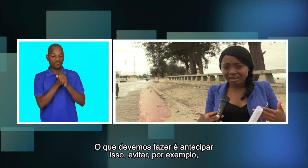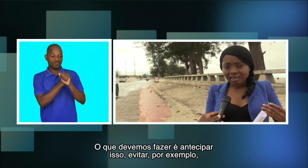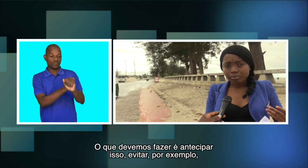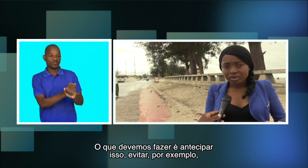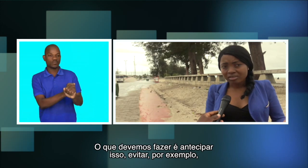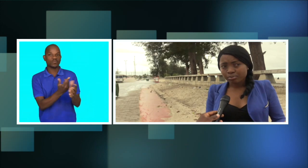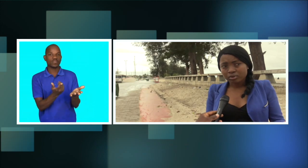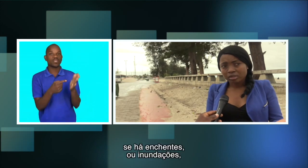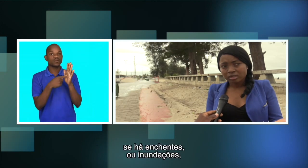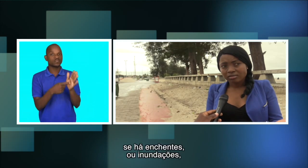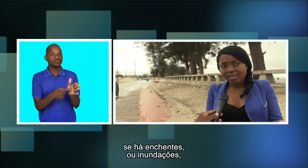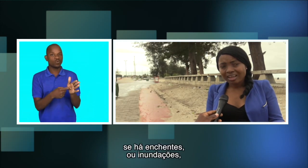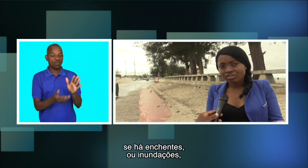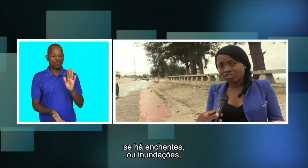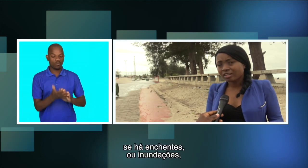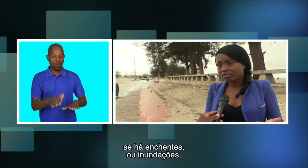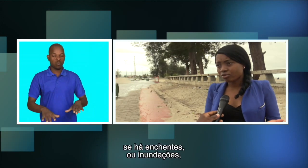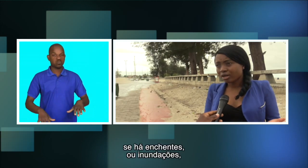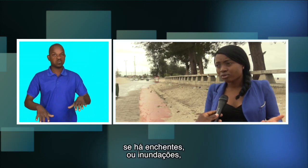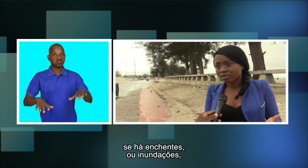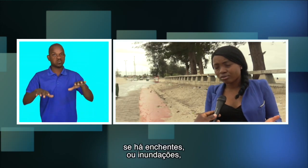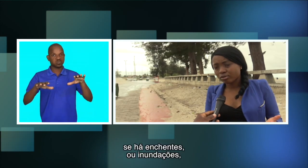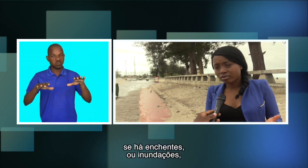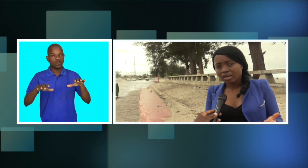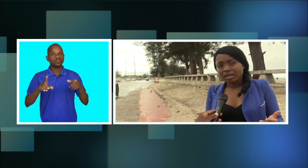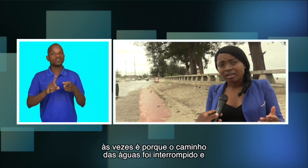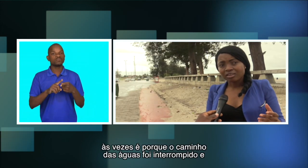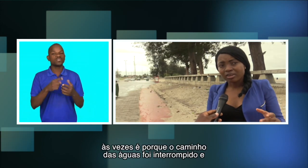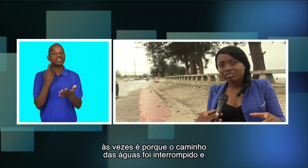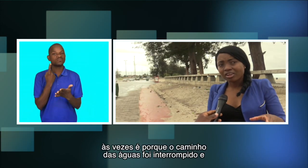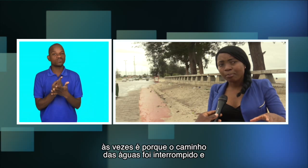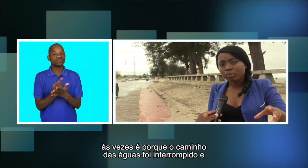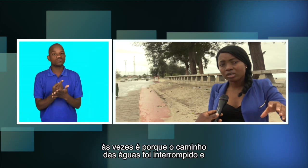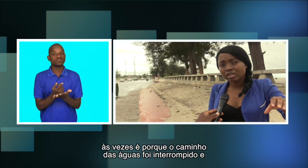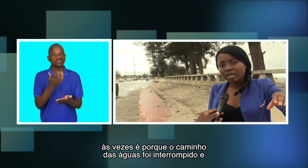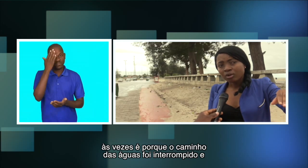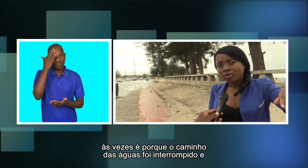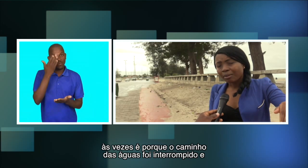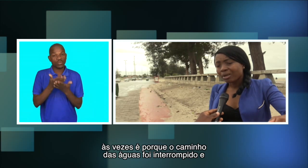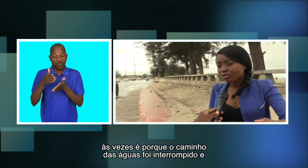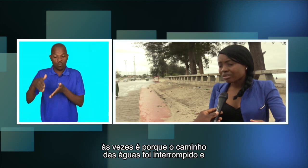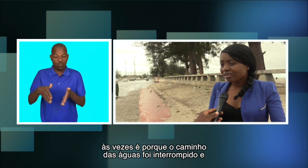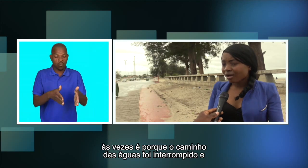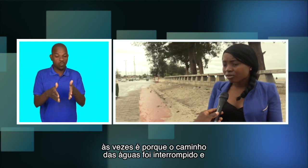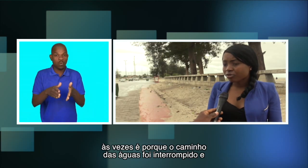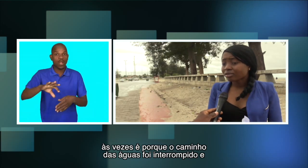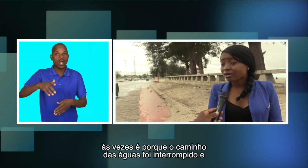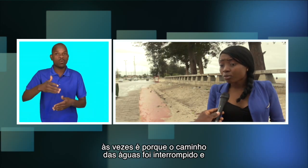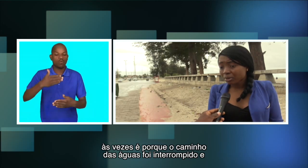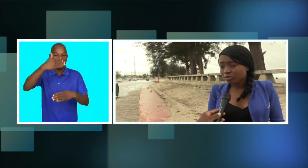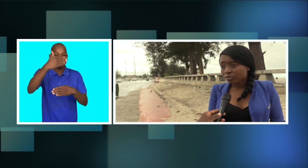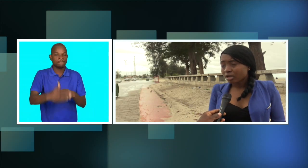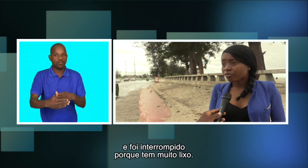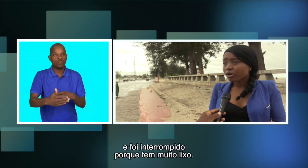evitar, por exemplo, se há enchentes ou há inundações, às vezes é porque o caminho das águas foi